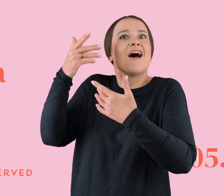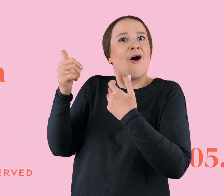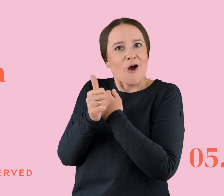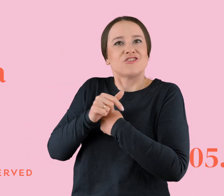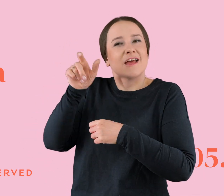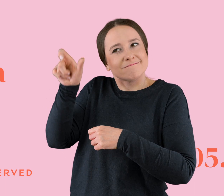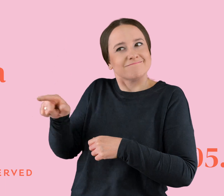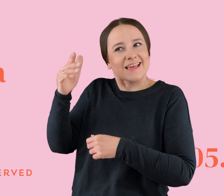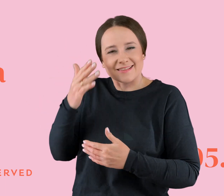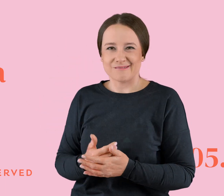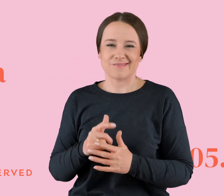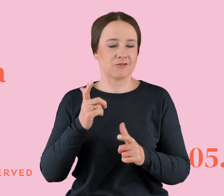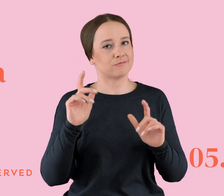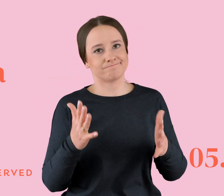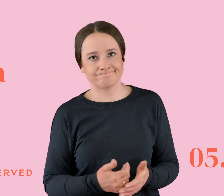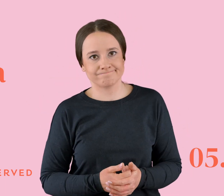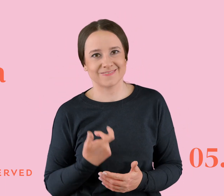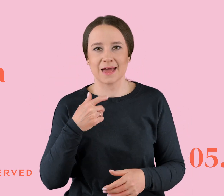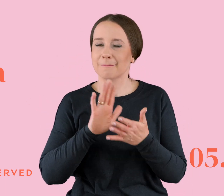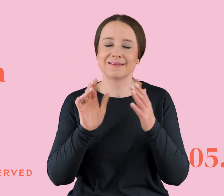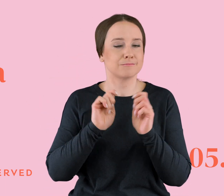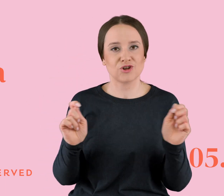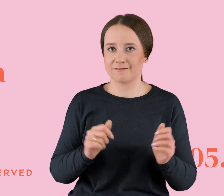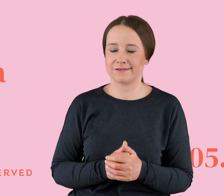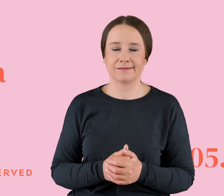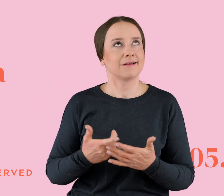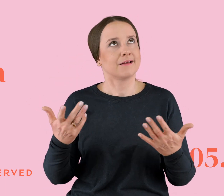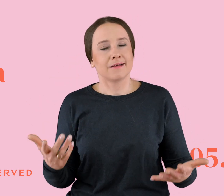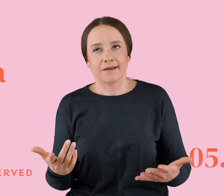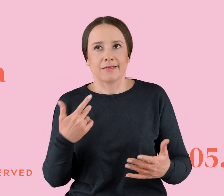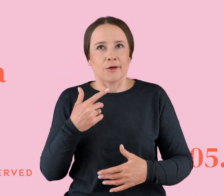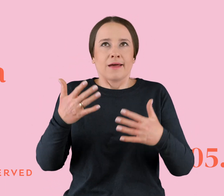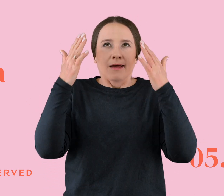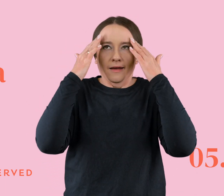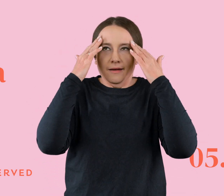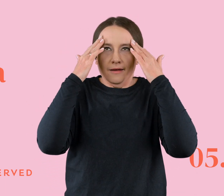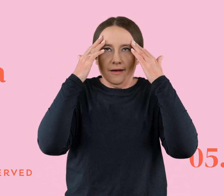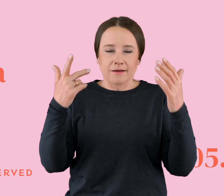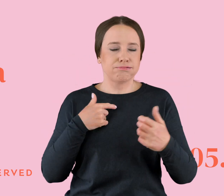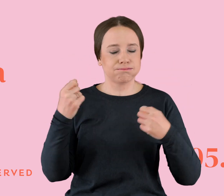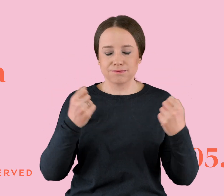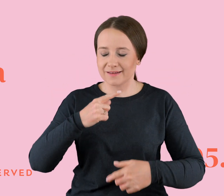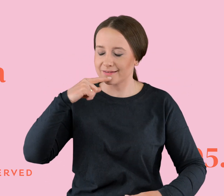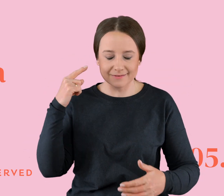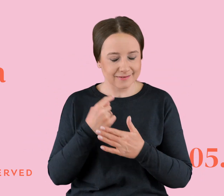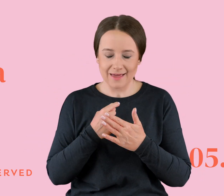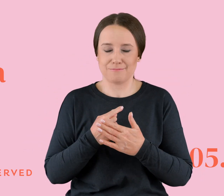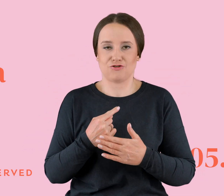No ale coś wiecznie było nie tak, no. ja bez przerwy chodziłam z tym moim kotylionem terapeutki, no bo przecież ja się tak zajebiście znam na tym, jak mu pomóc, no bo